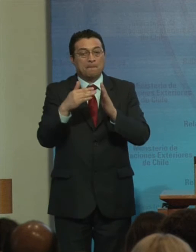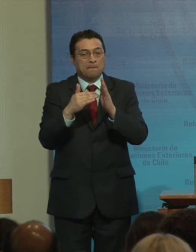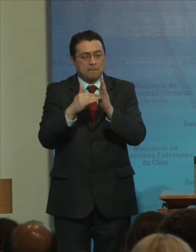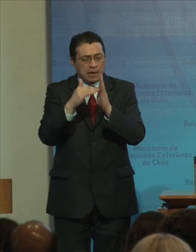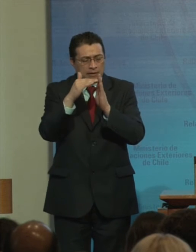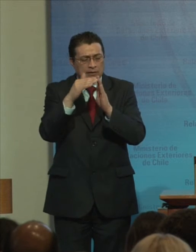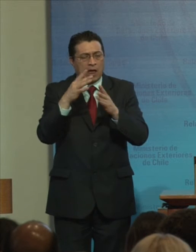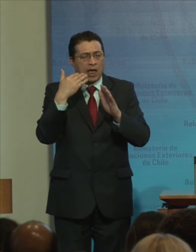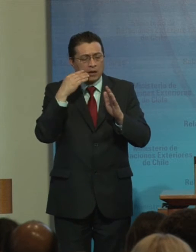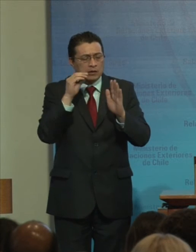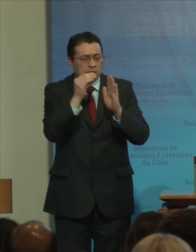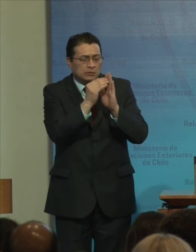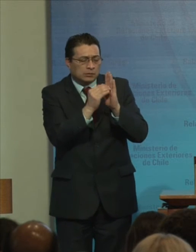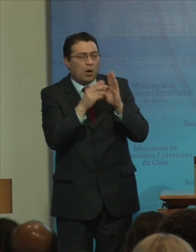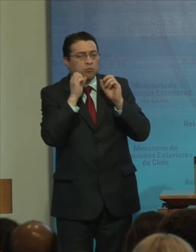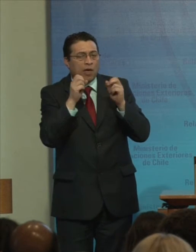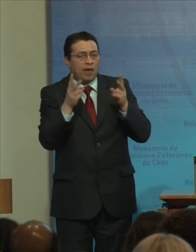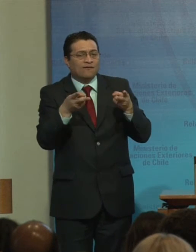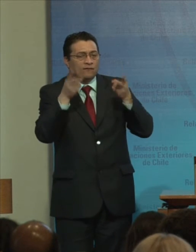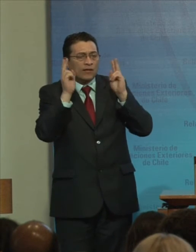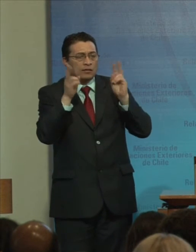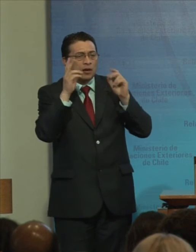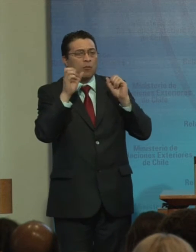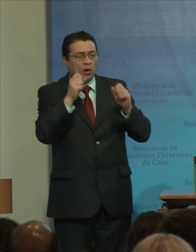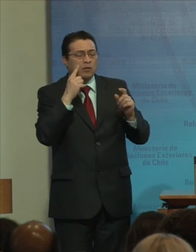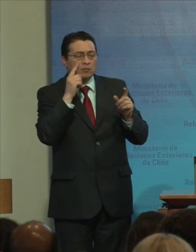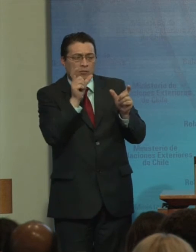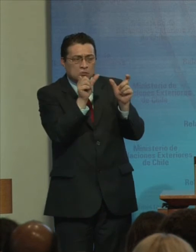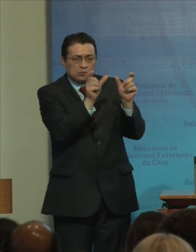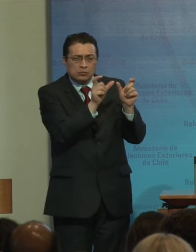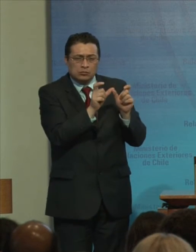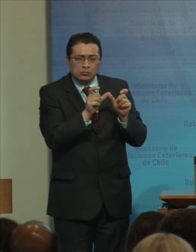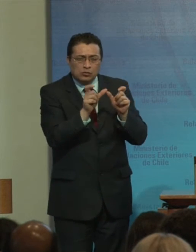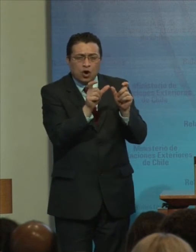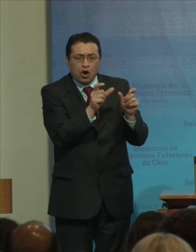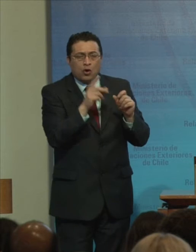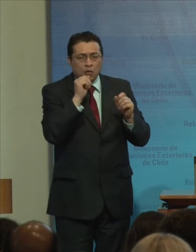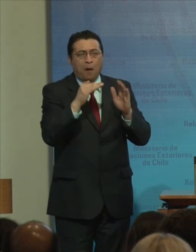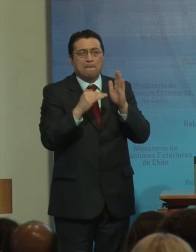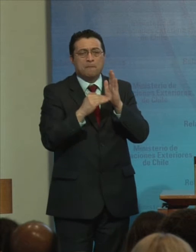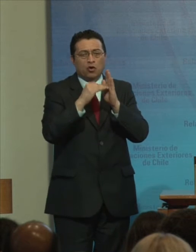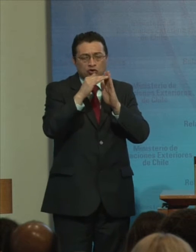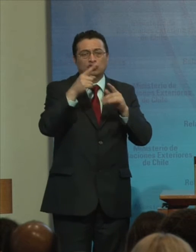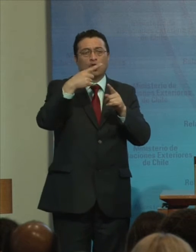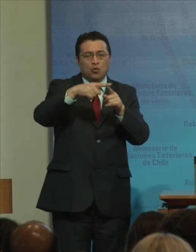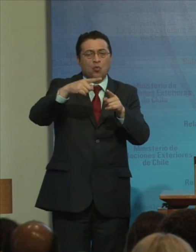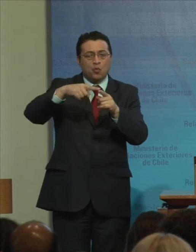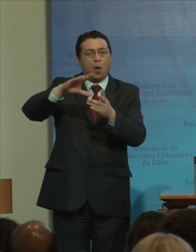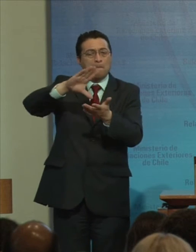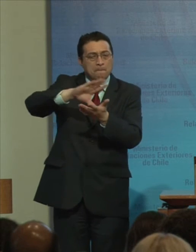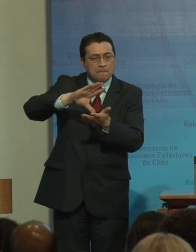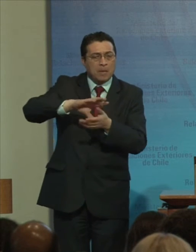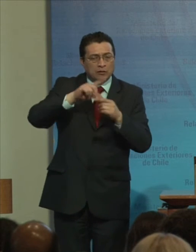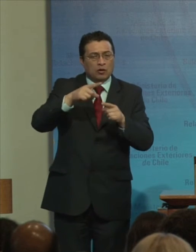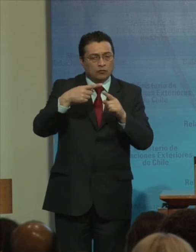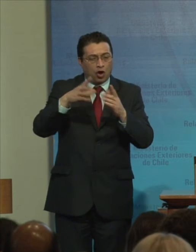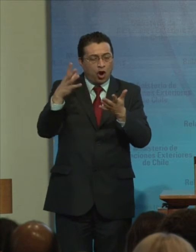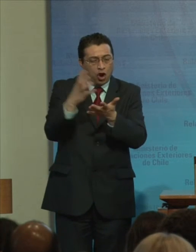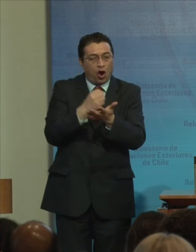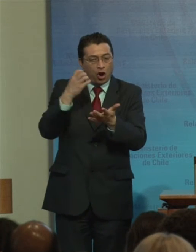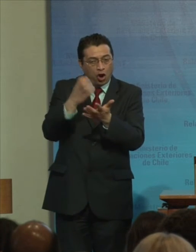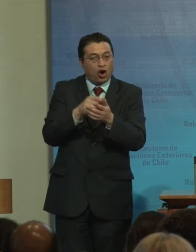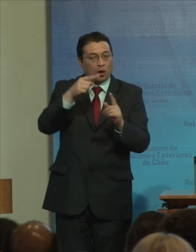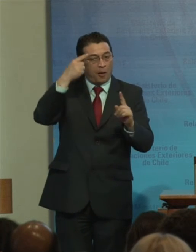indicadores Que puedan facilitar El monitoreo Del progreso En cada país En el logro De dichos objetivos